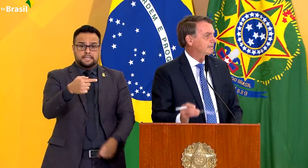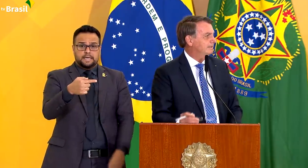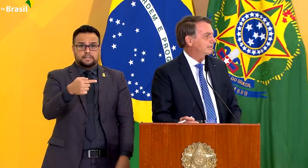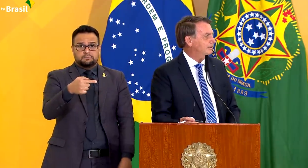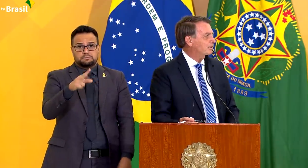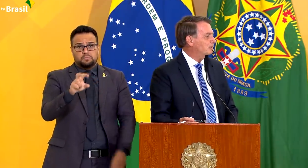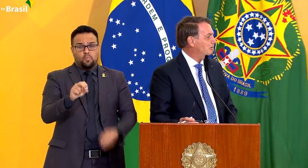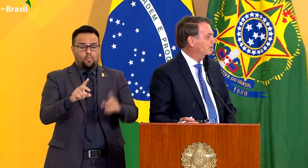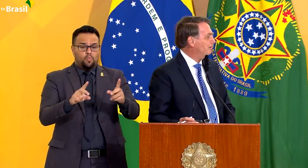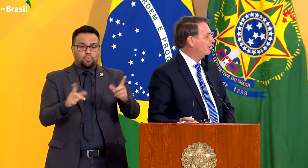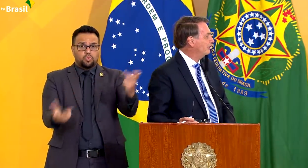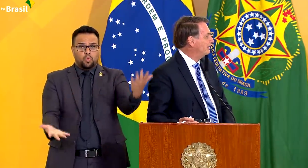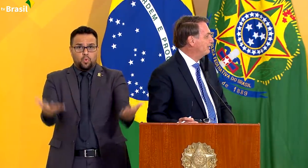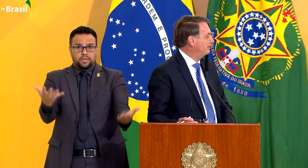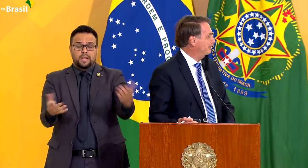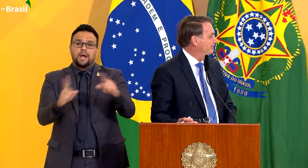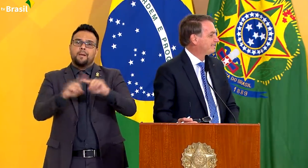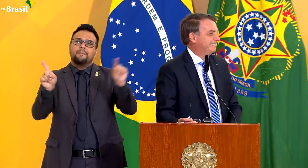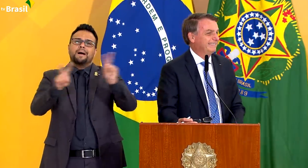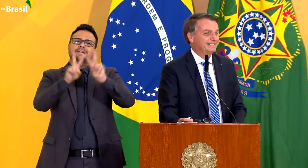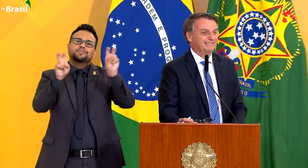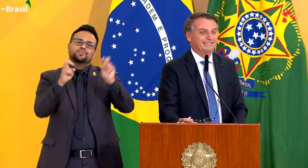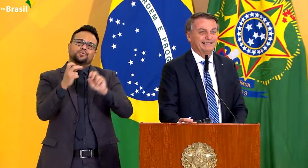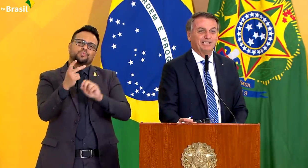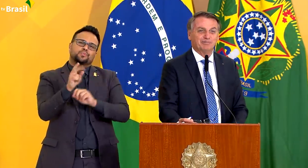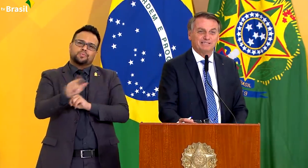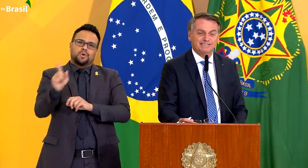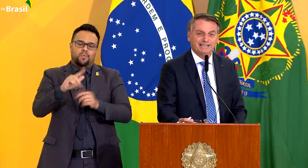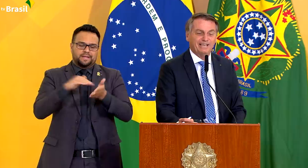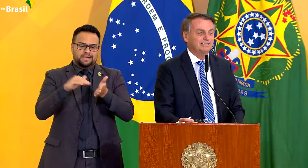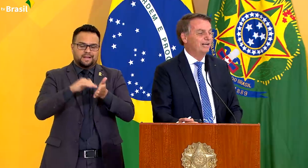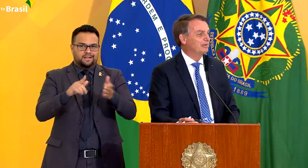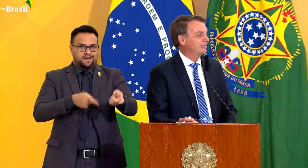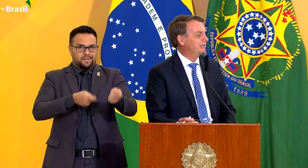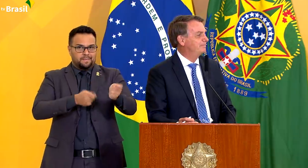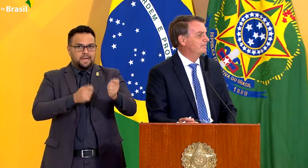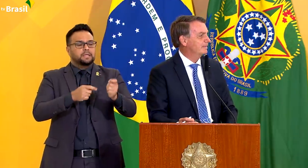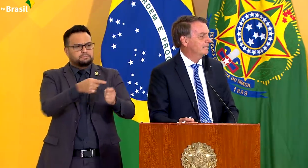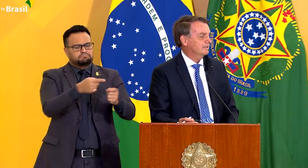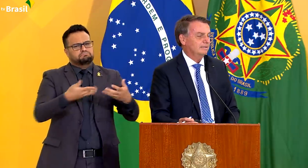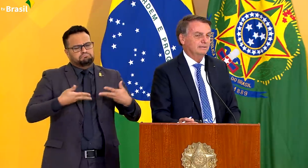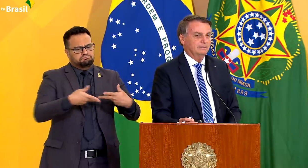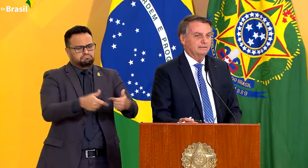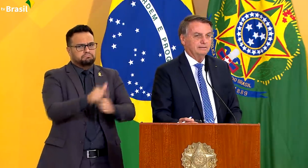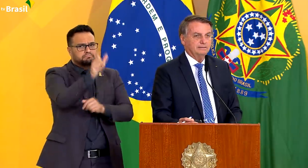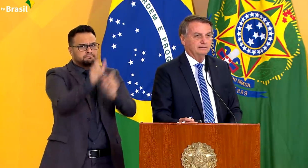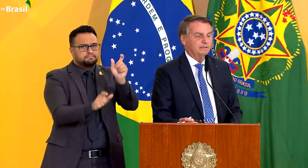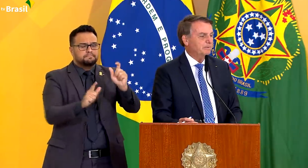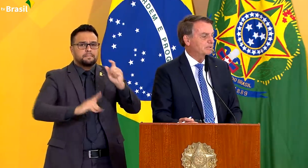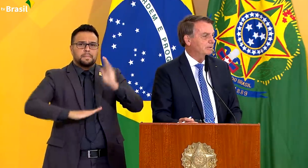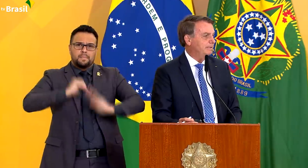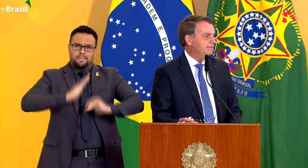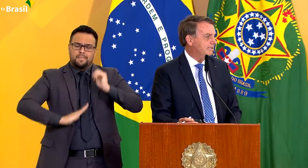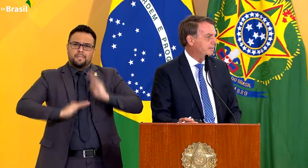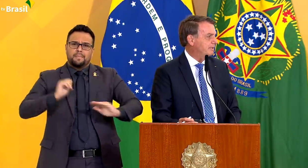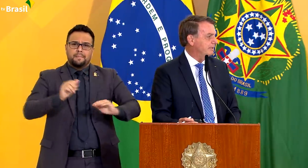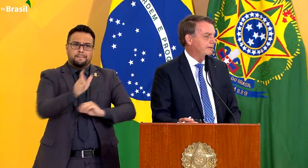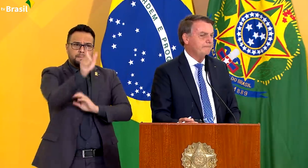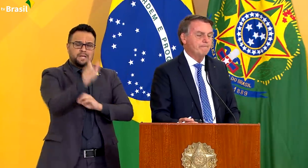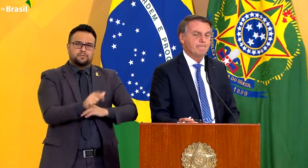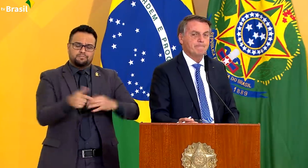Bem, o assunto aqui não é o Jorge Seyfe. É um excelente garoto, uma pessoa